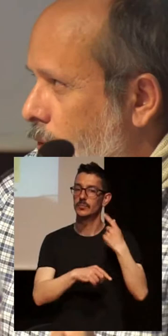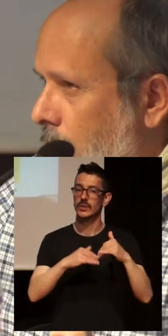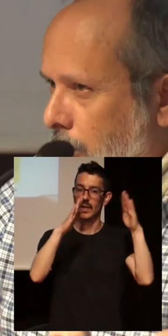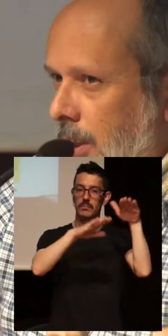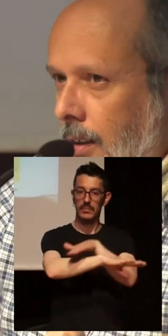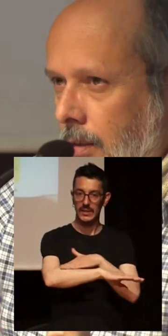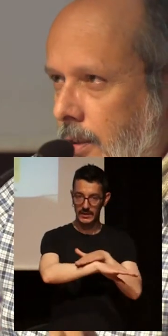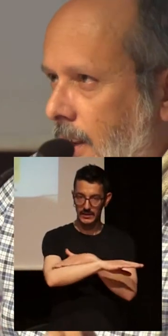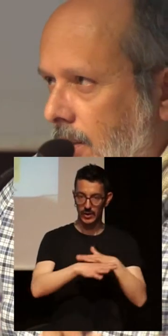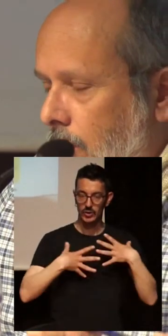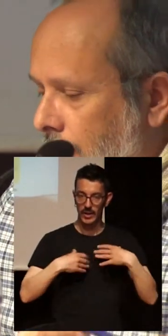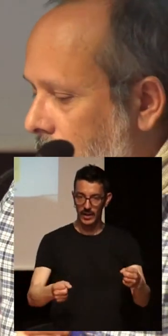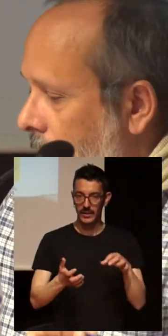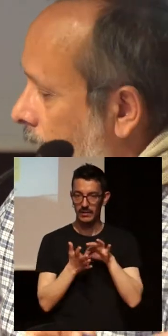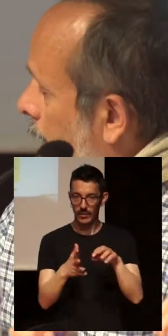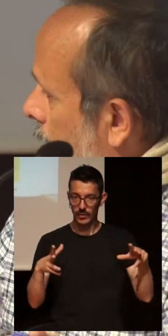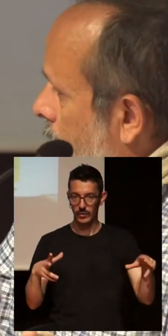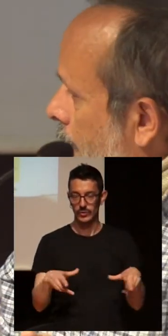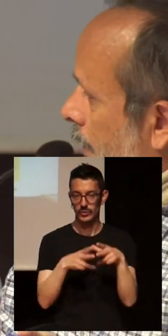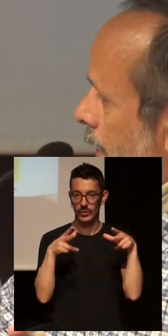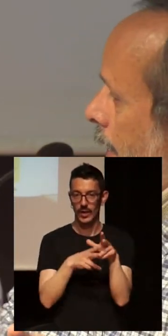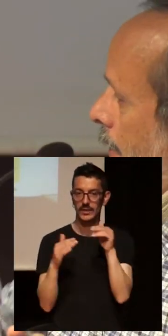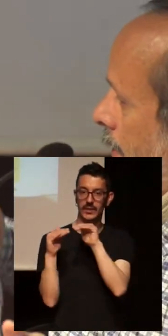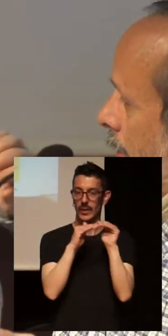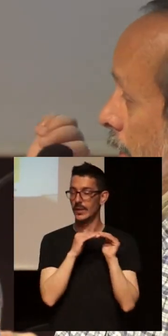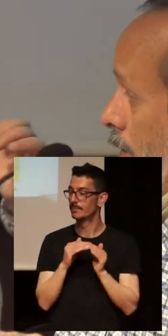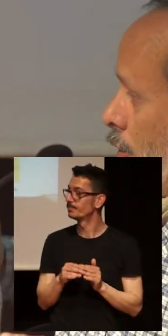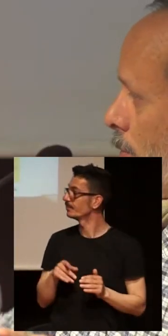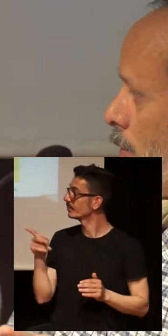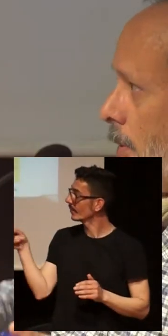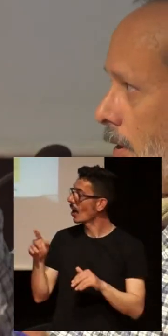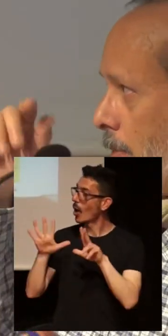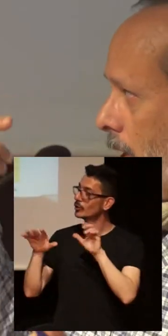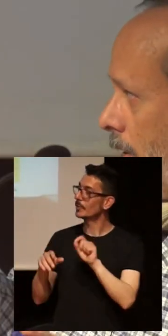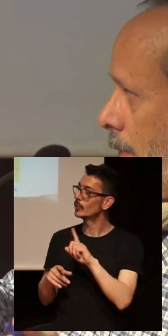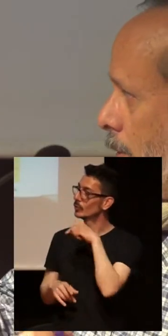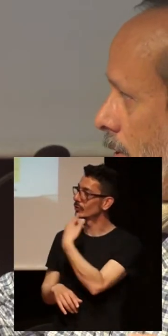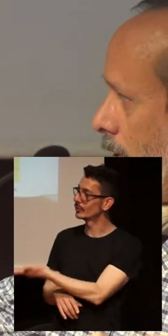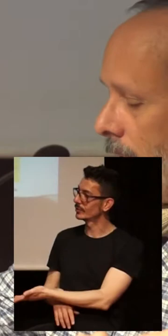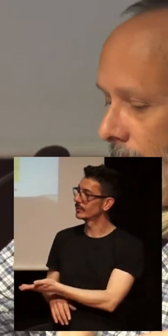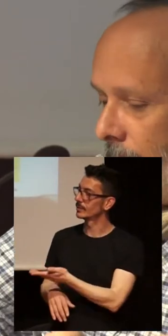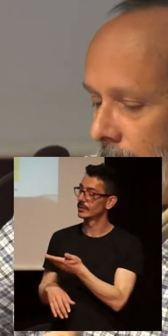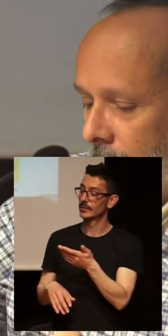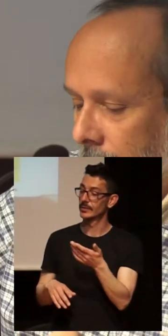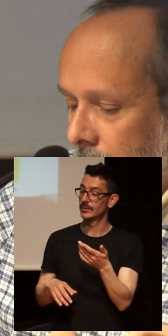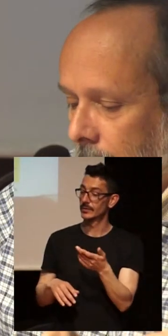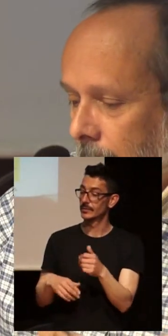muchas conoceréis seguro. Tienes ocho minutos porque no vamos a dar tiempo. Vale. Pues